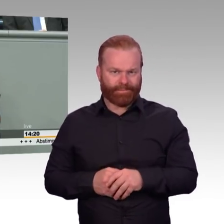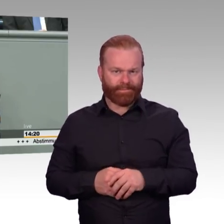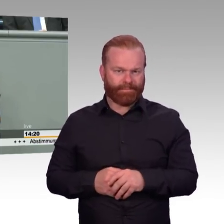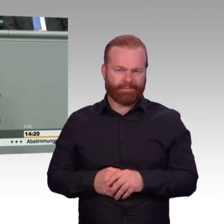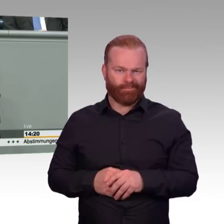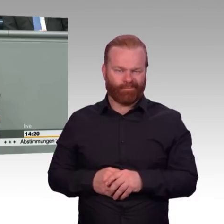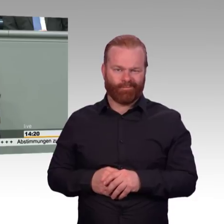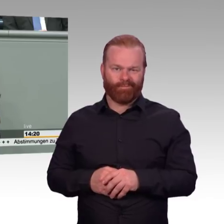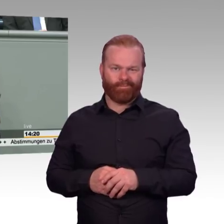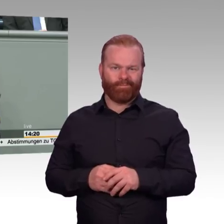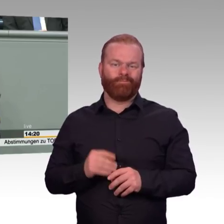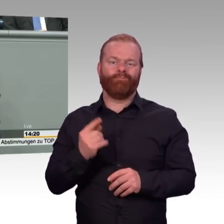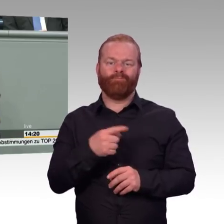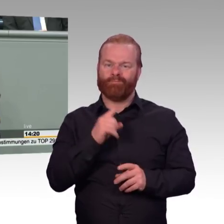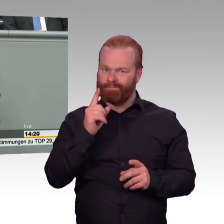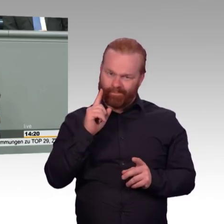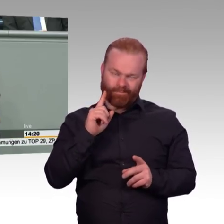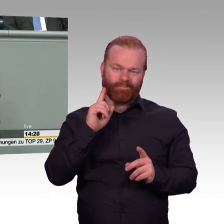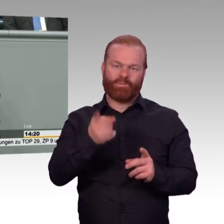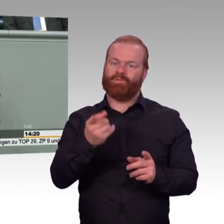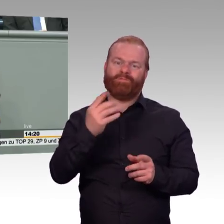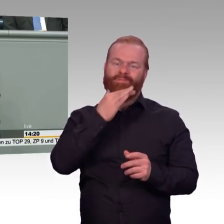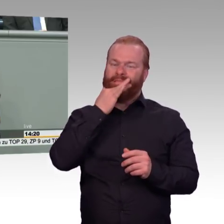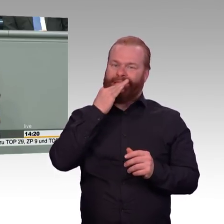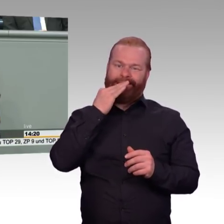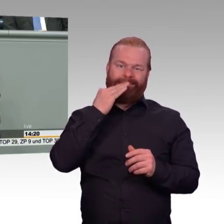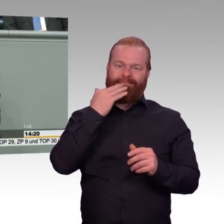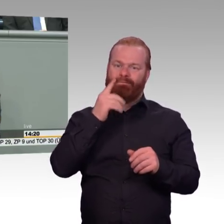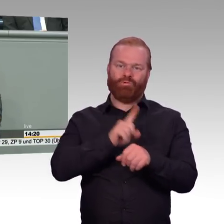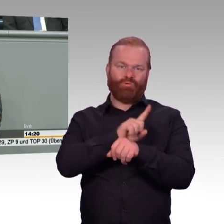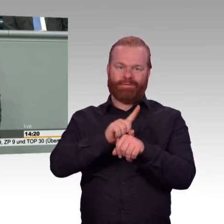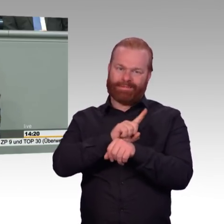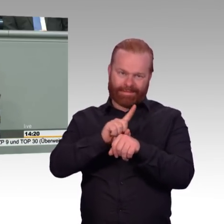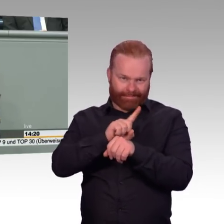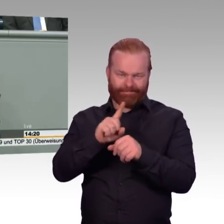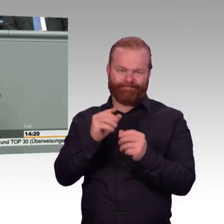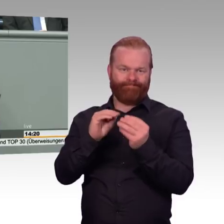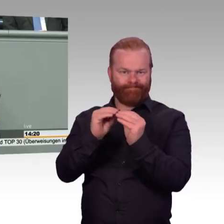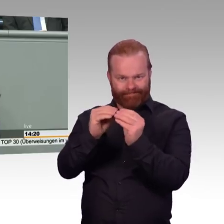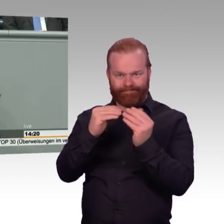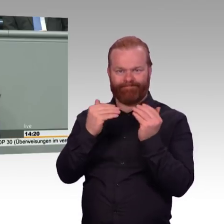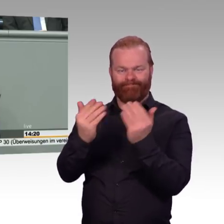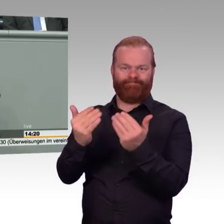bis 6.500 Betriebsstunden. Zurzeit sind Sie mit 7.000 bis 7.400 Betriebsstunden in